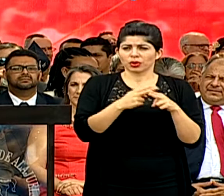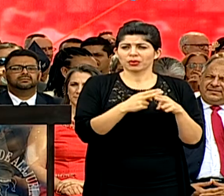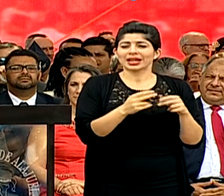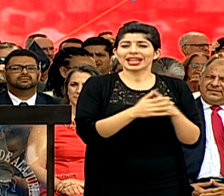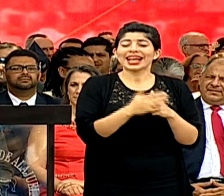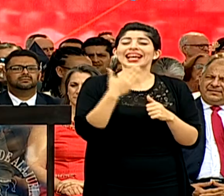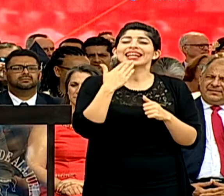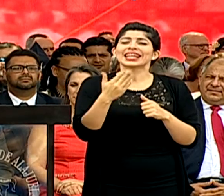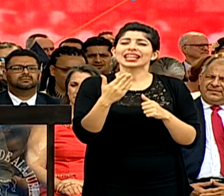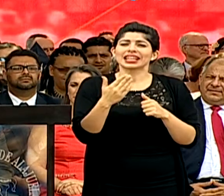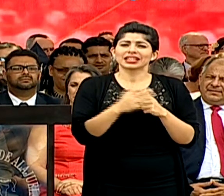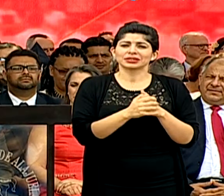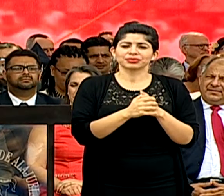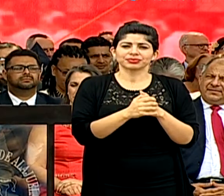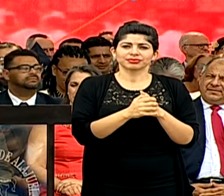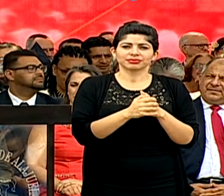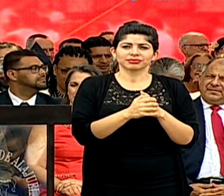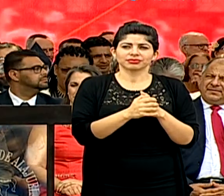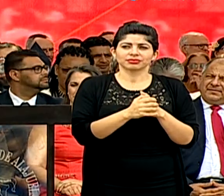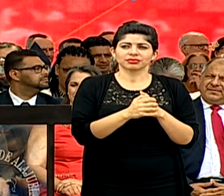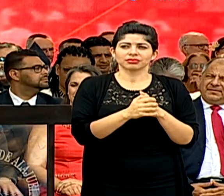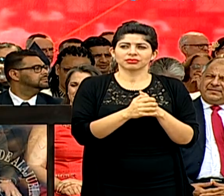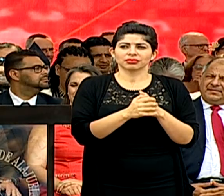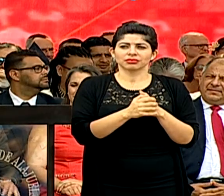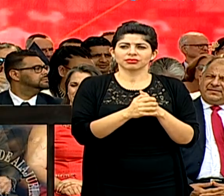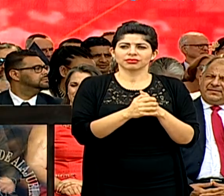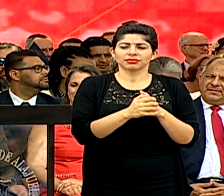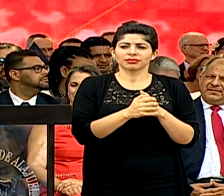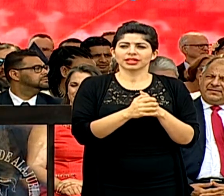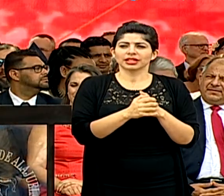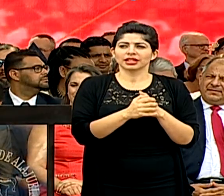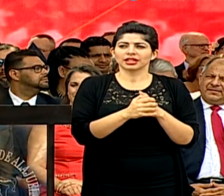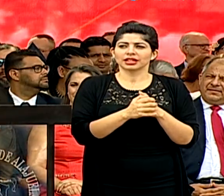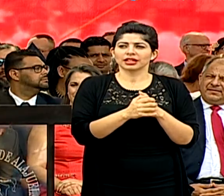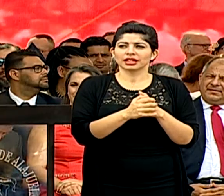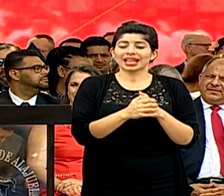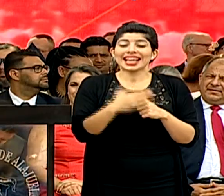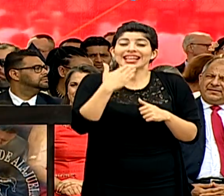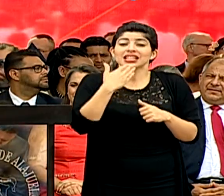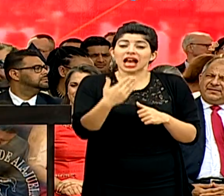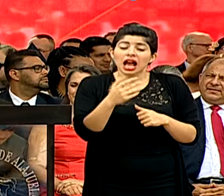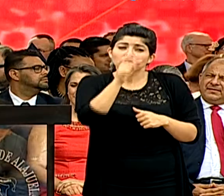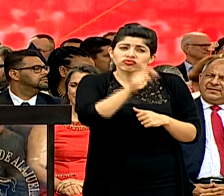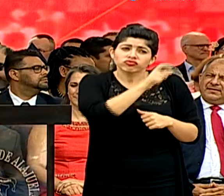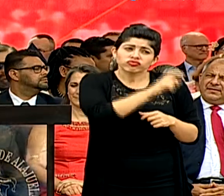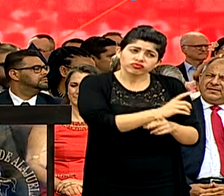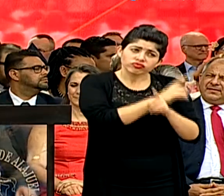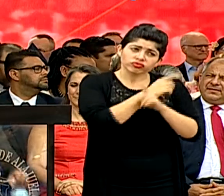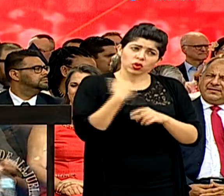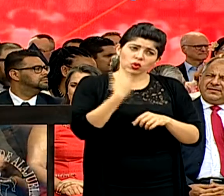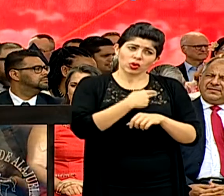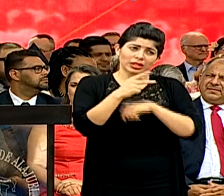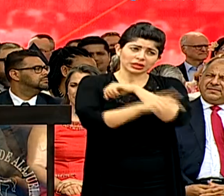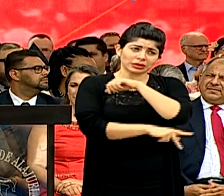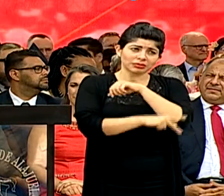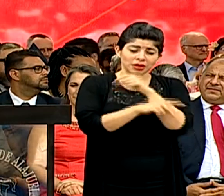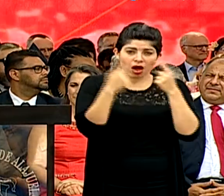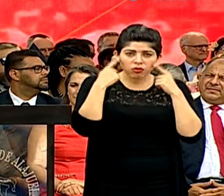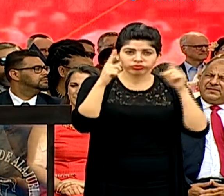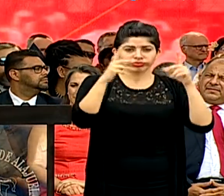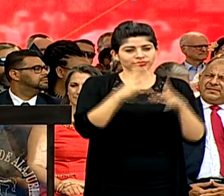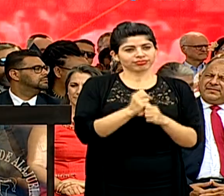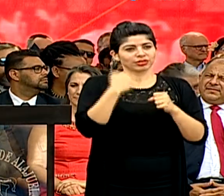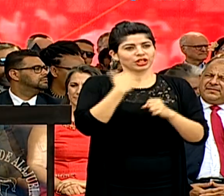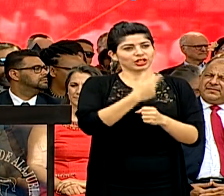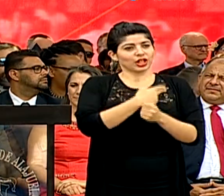gracias a estos defensores de nuestra patria, logramos gozar de nuestras